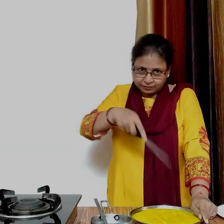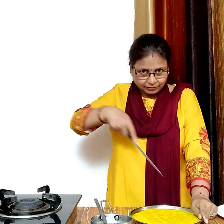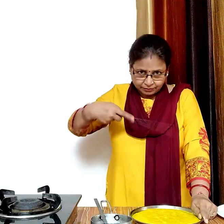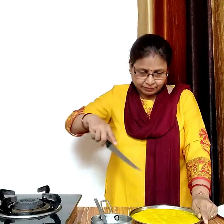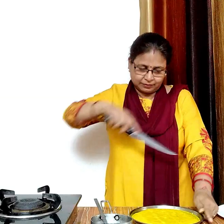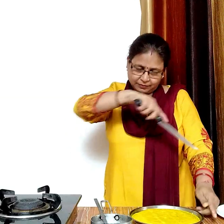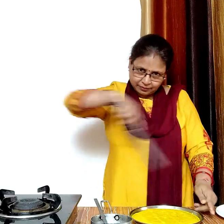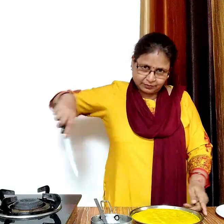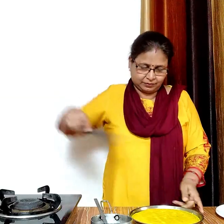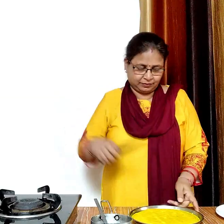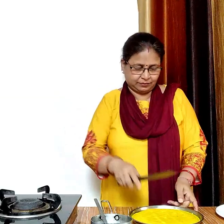दूसरी साइट से भी काट लेंगे